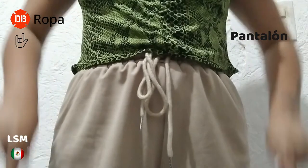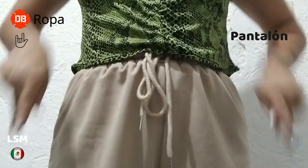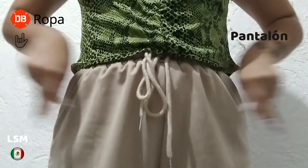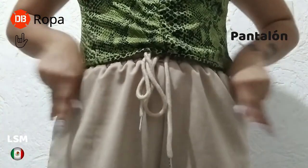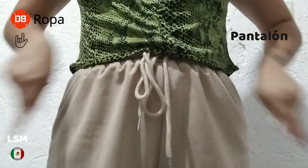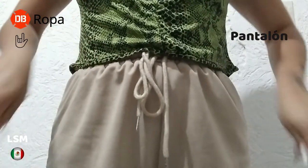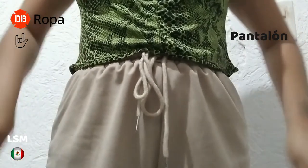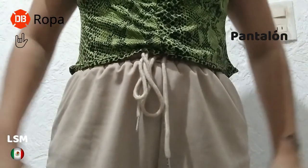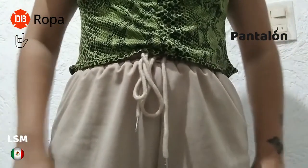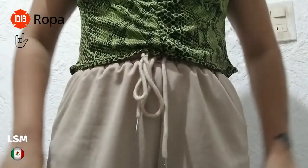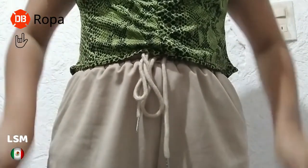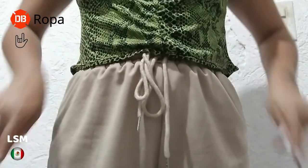Pantalón.